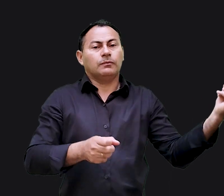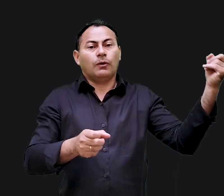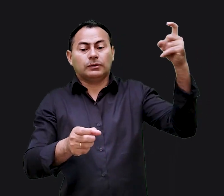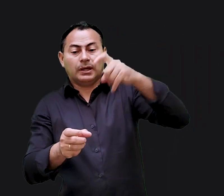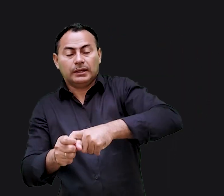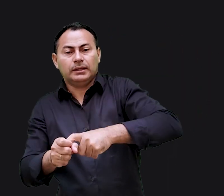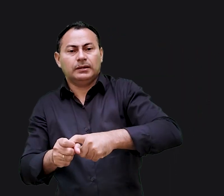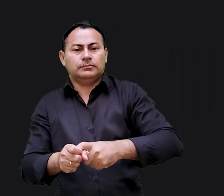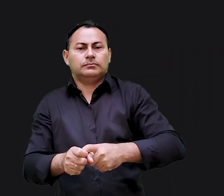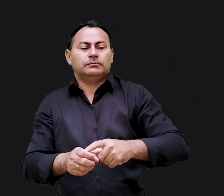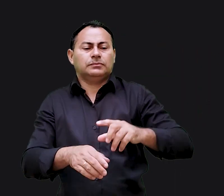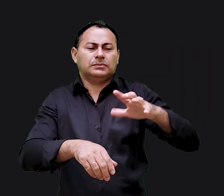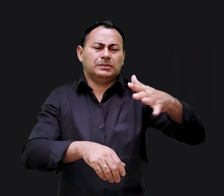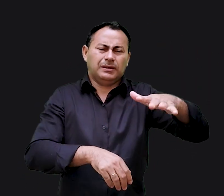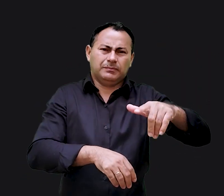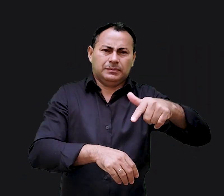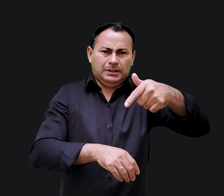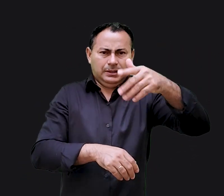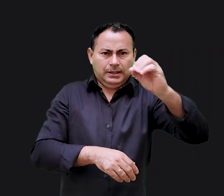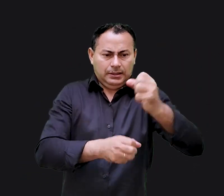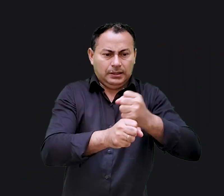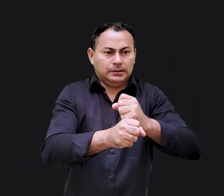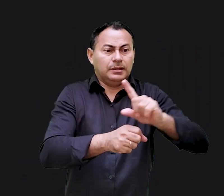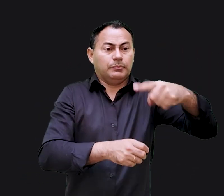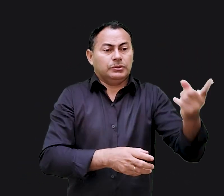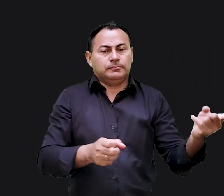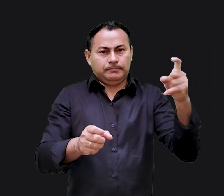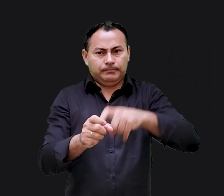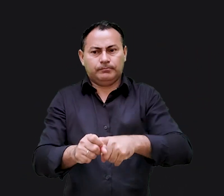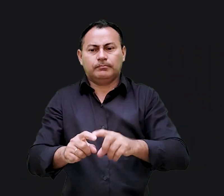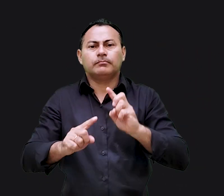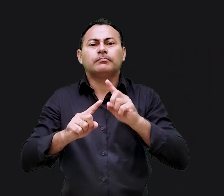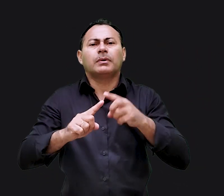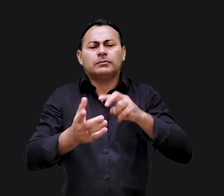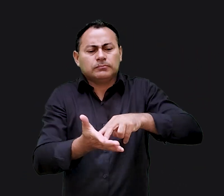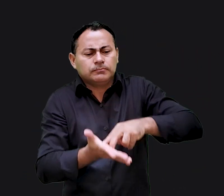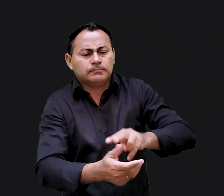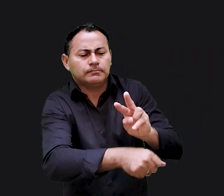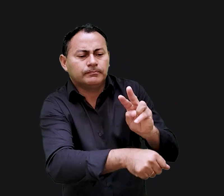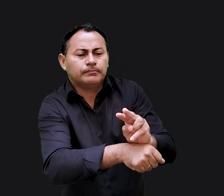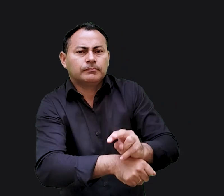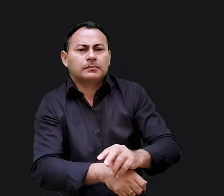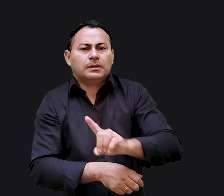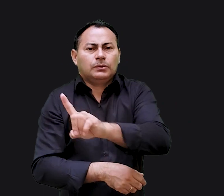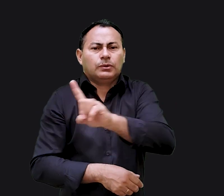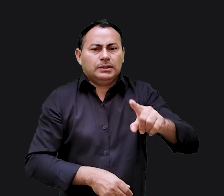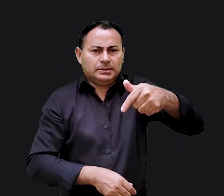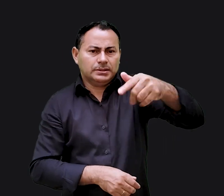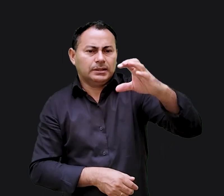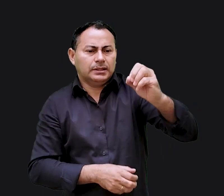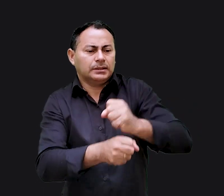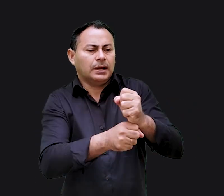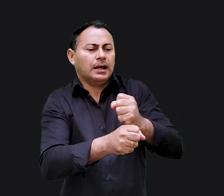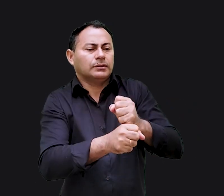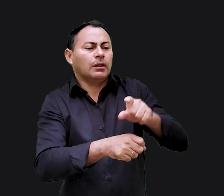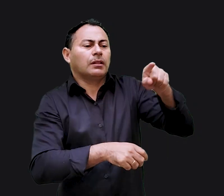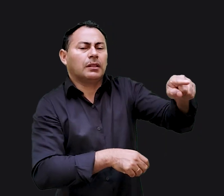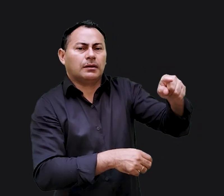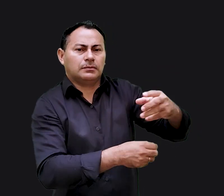voltariam no prazo de setenta anos. Mas o que vai mantê-los durante estes setenta anos?